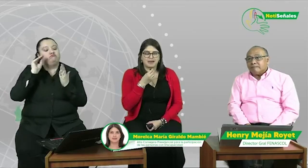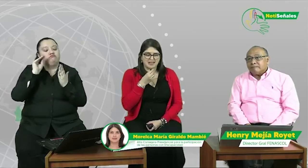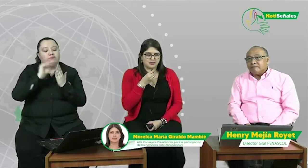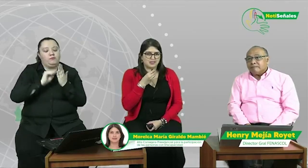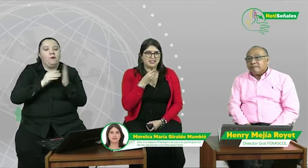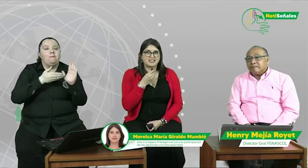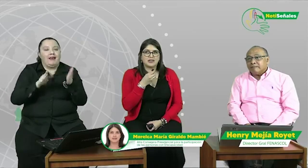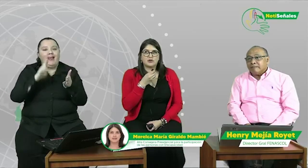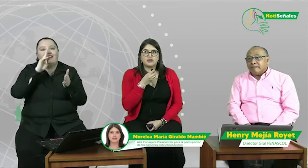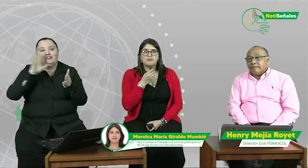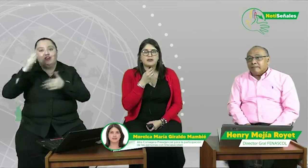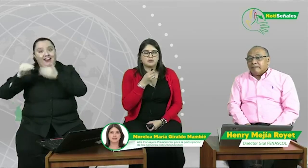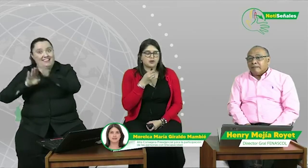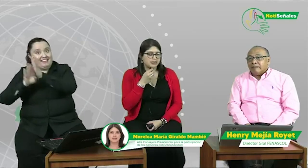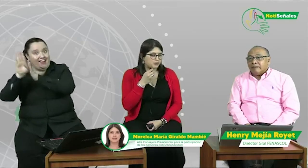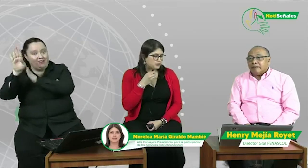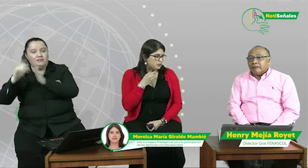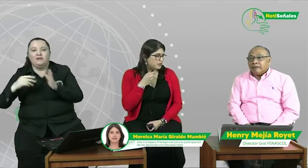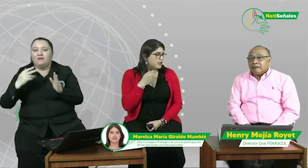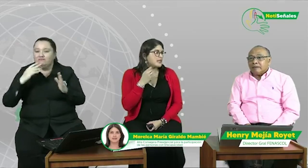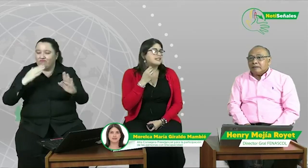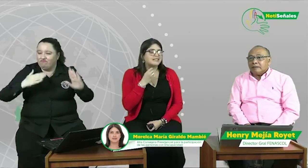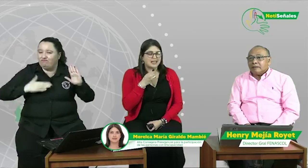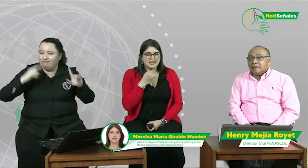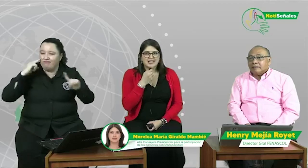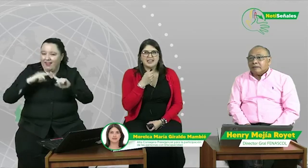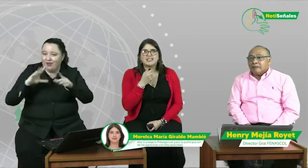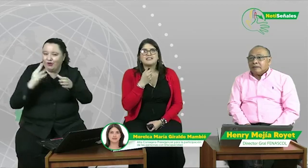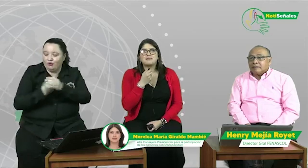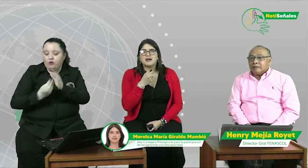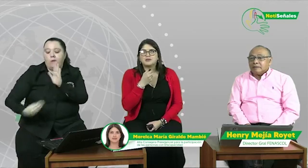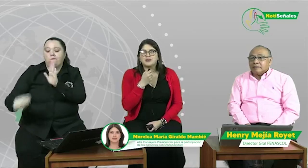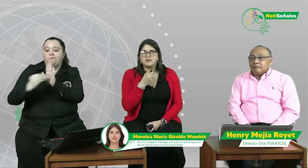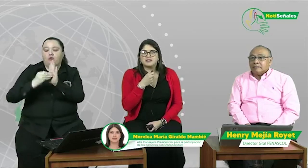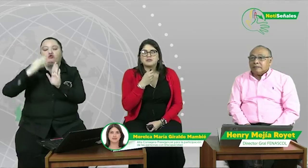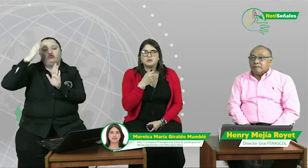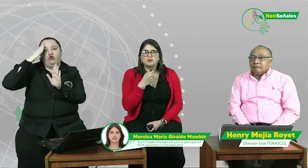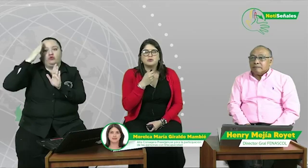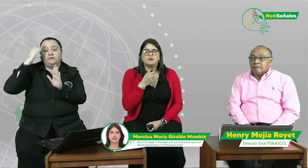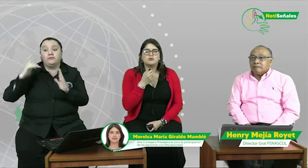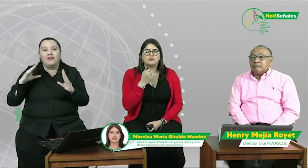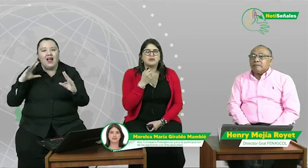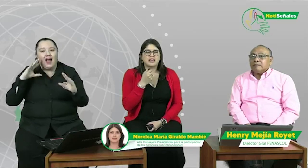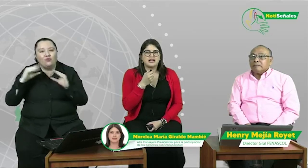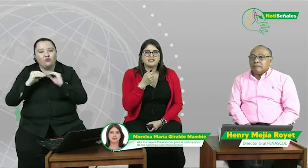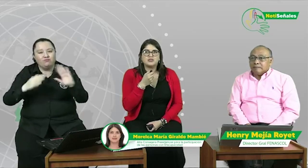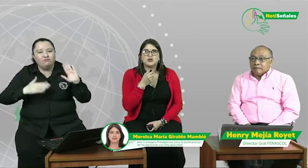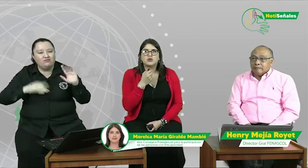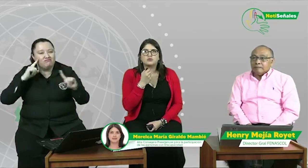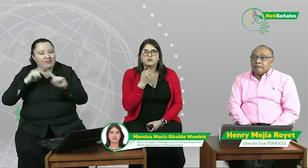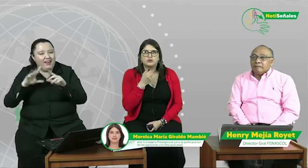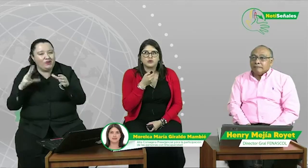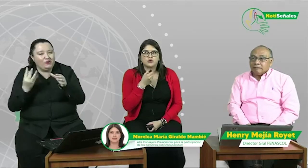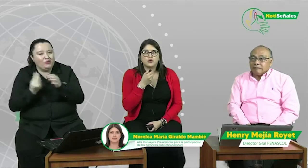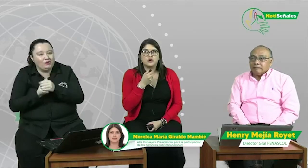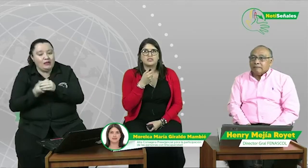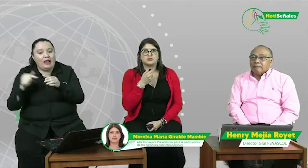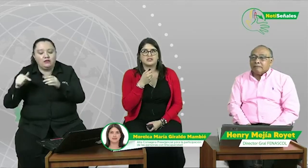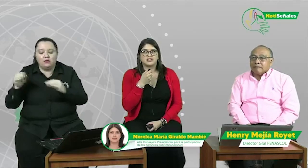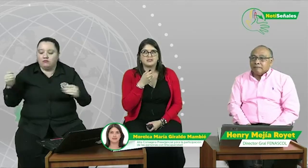nacional de desarrollo, en el pacto por la inclusión, sé que este pacto además tuvo un ejercicio de construcción con la sociedad civil